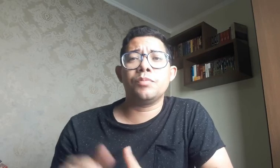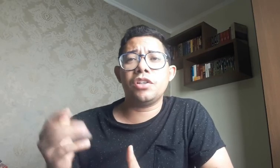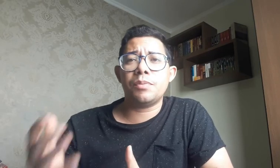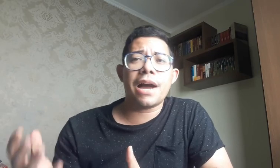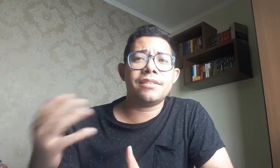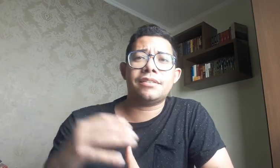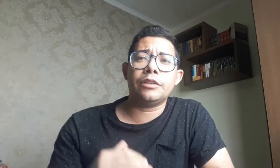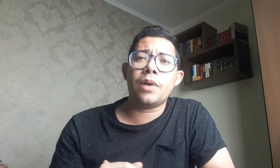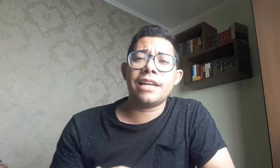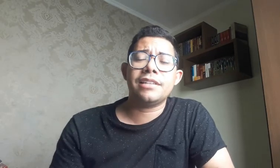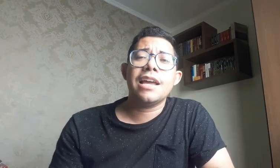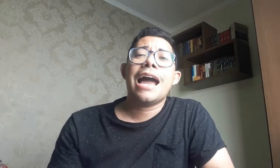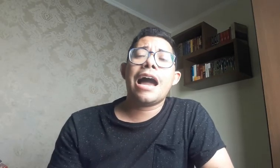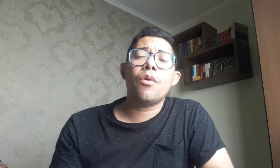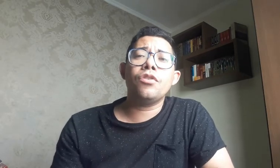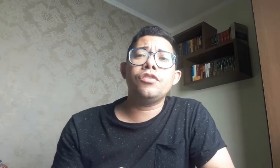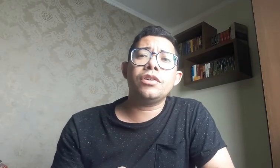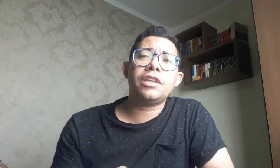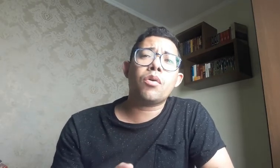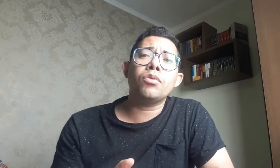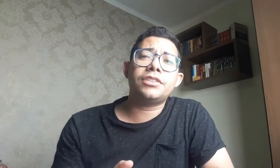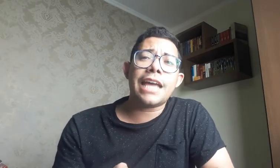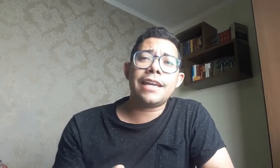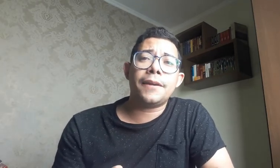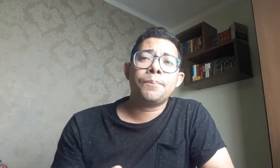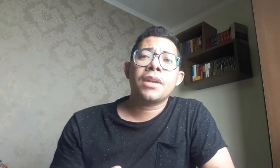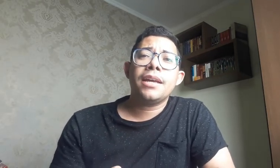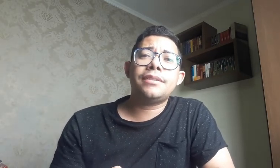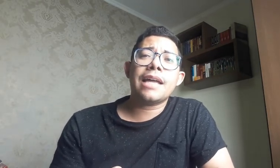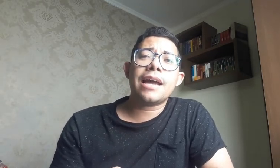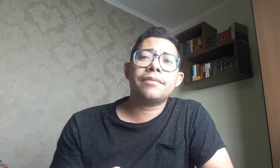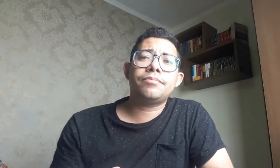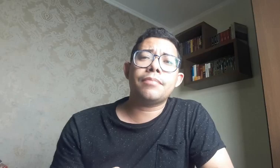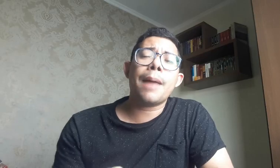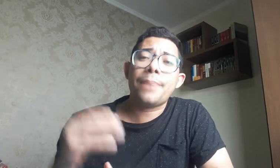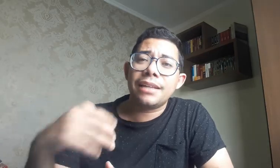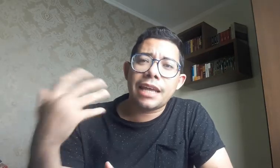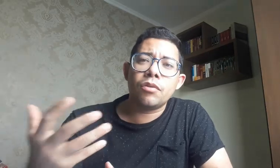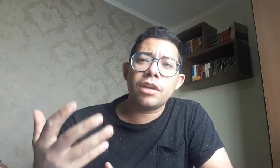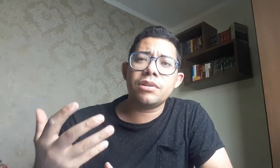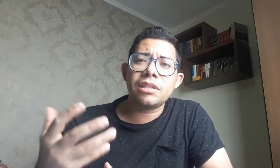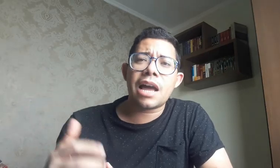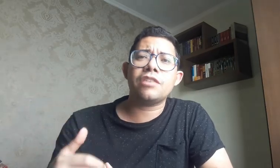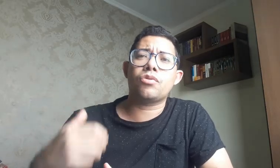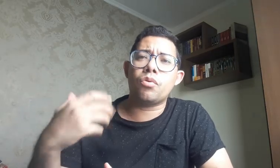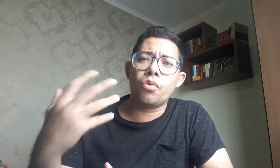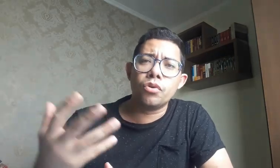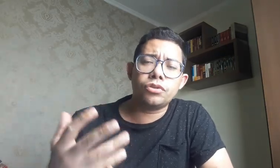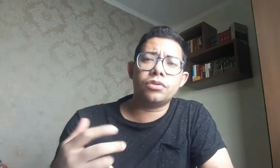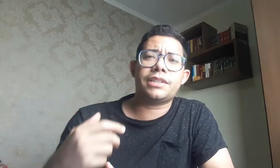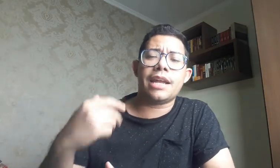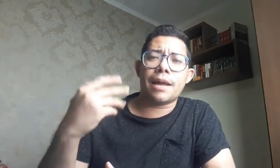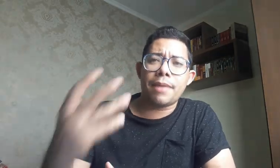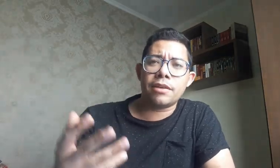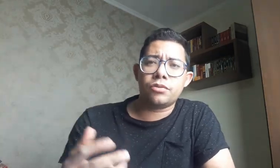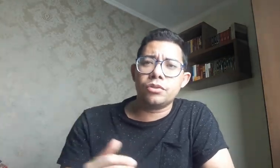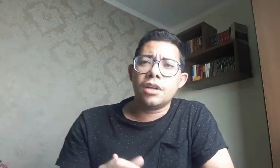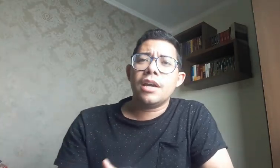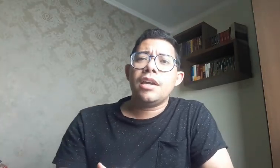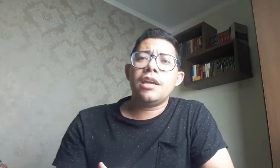municipais e estaduais, aonde você consegue estar aprendendo língua de sinais com cursos, treinamentos e